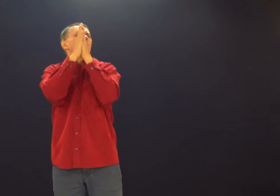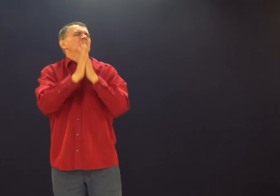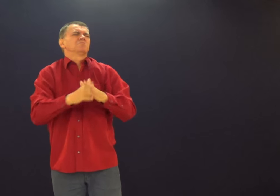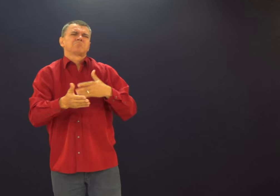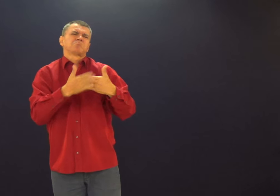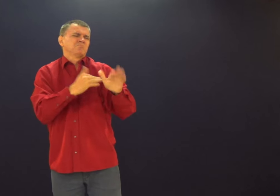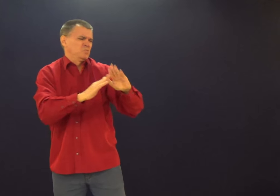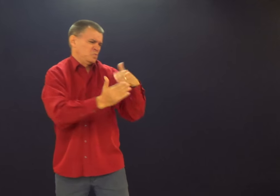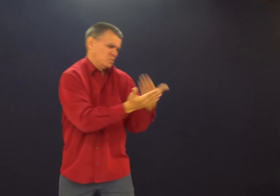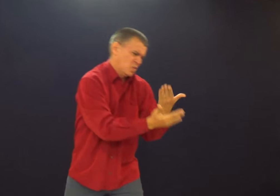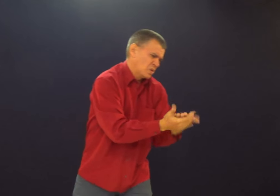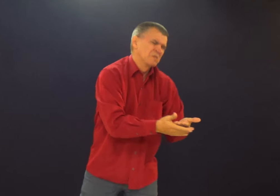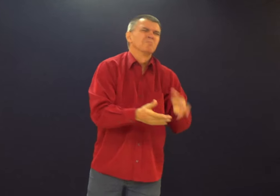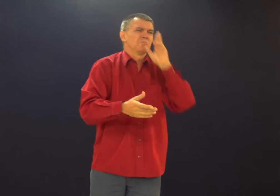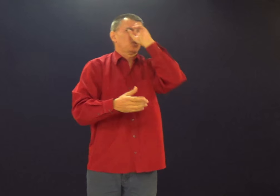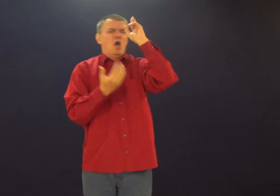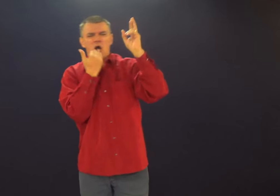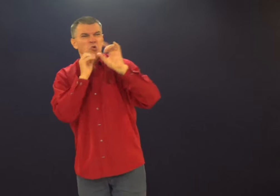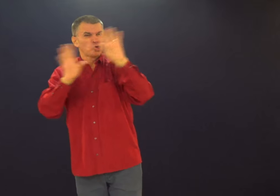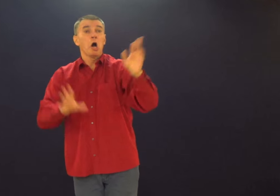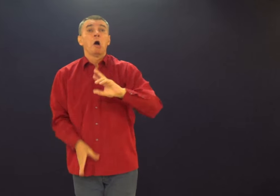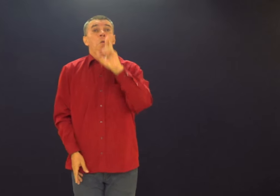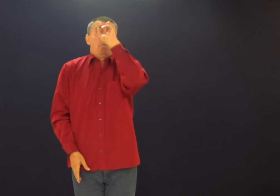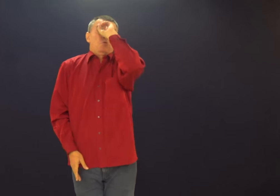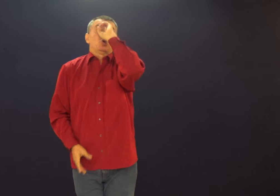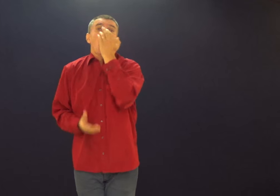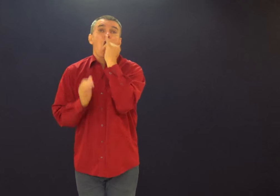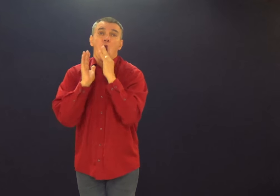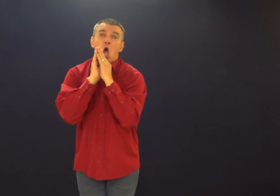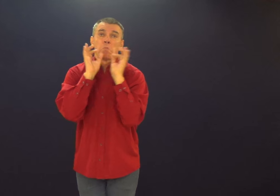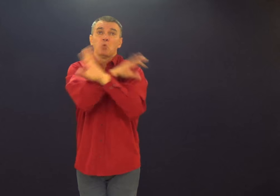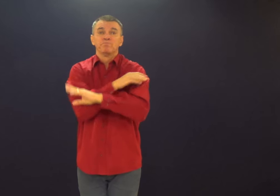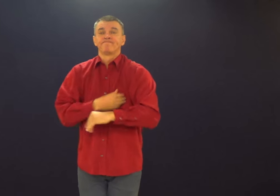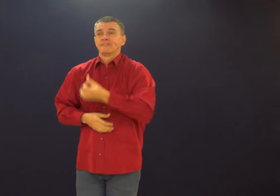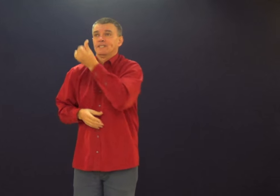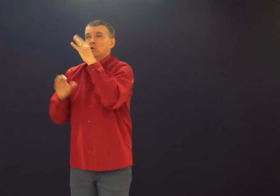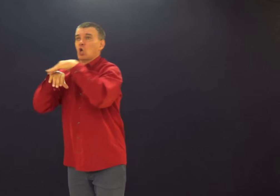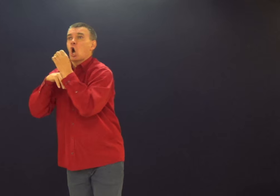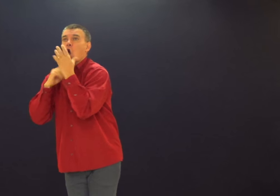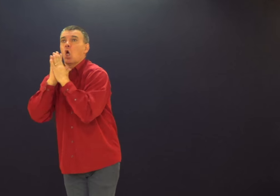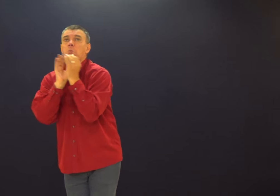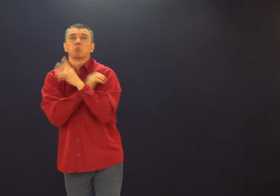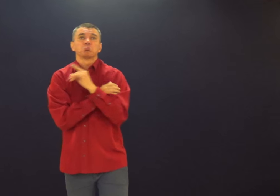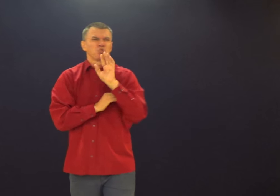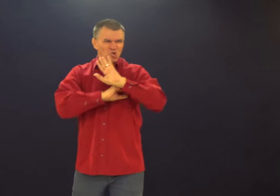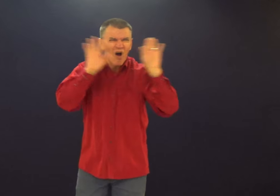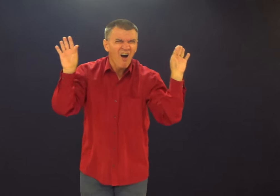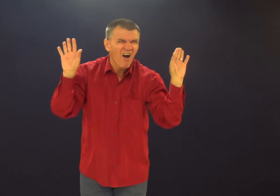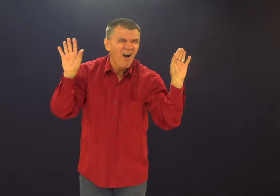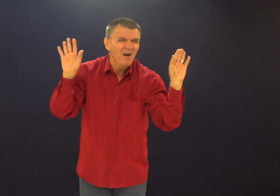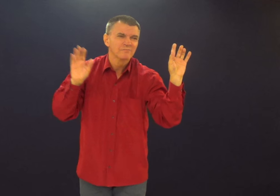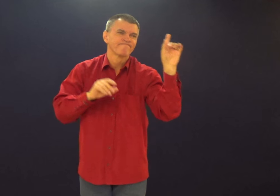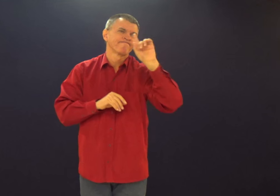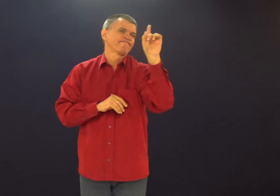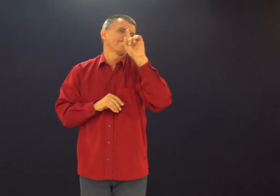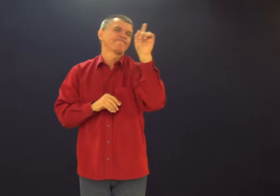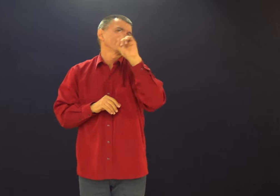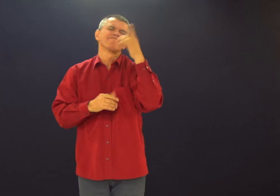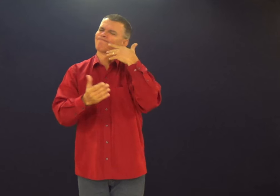sinalizando. Ora o seu trabalho, na escola, no almoço. Não. Porque eu tenho que orar, porque eu tenho que agradecer pelo alimento. Em nome de Jesus, amém. Não,